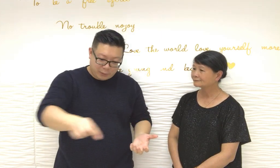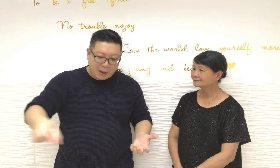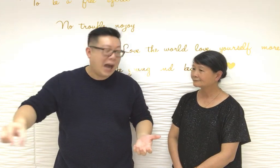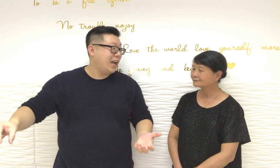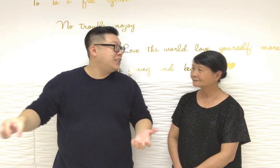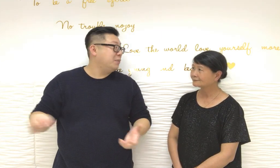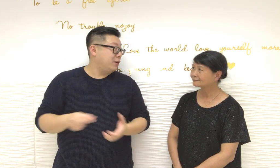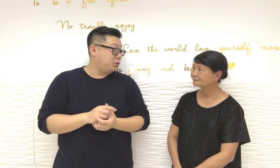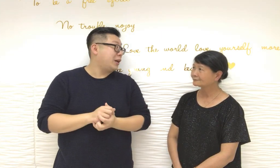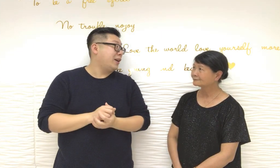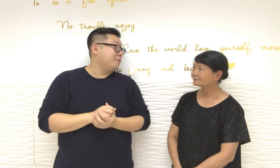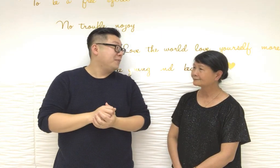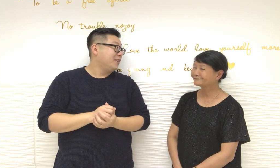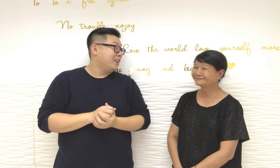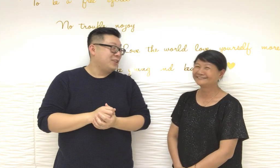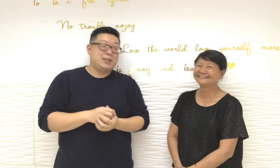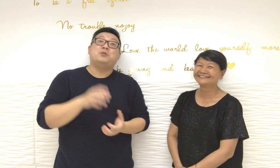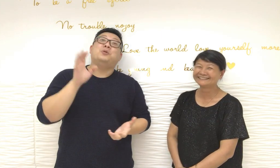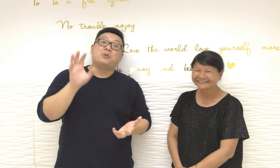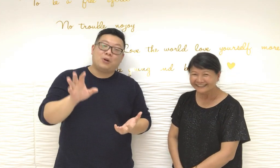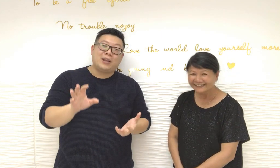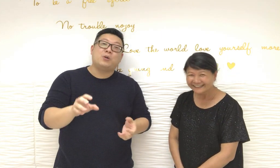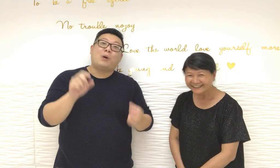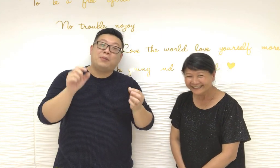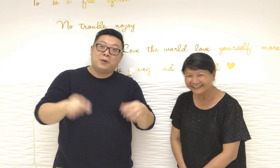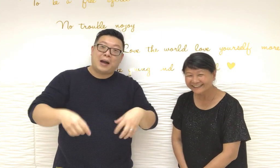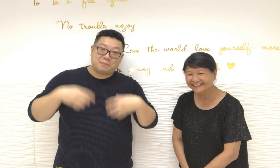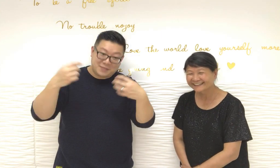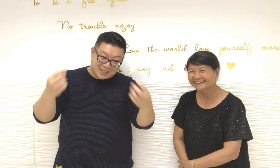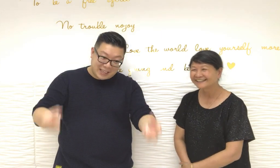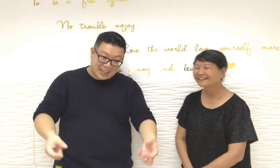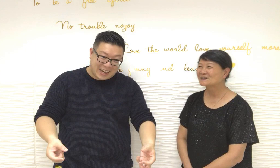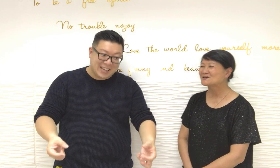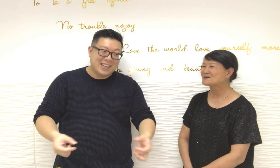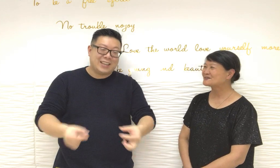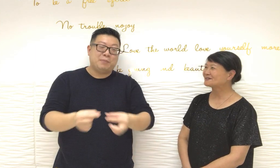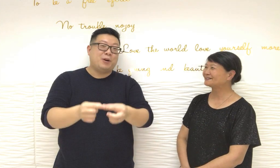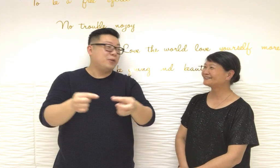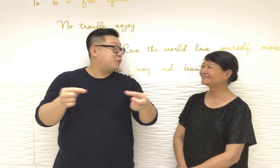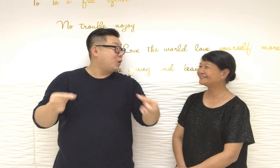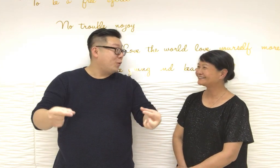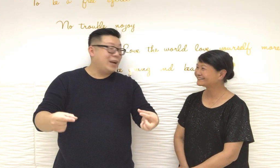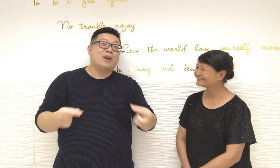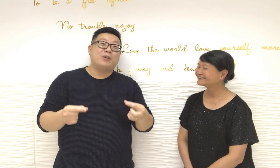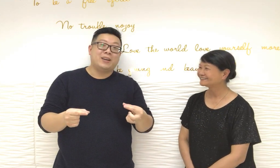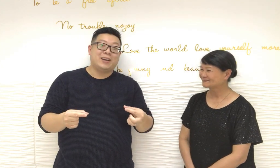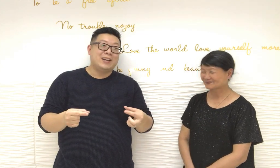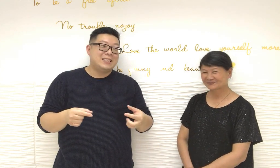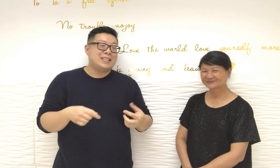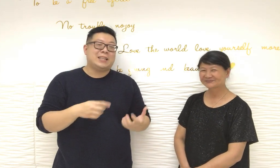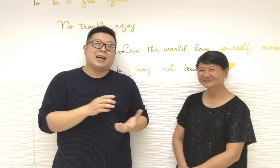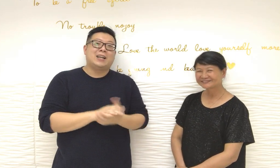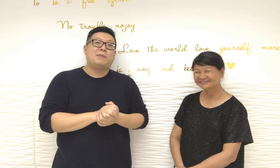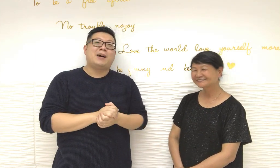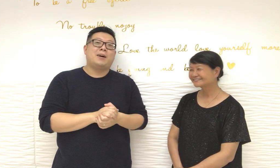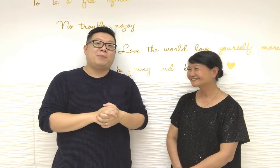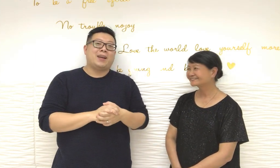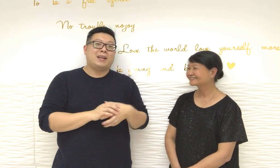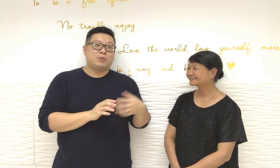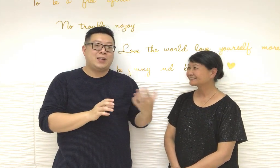一排在前面也可以的如果你要找到合適這樣去做是可以的之前油姐